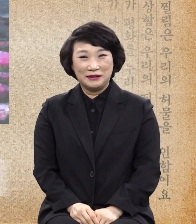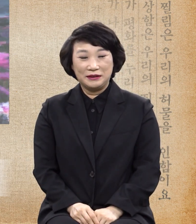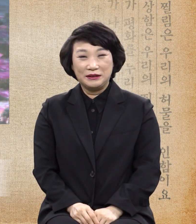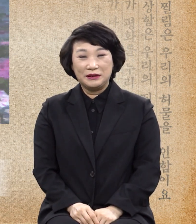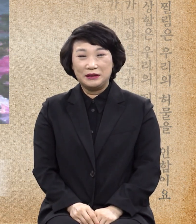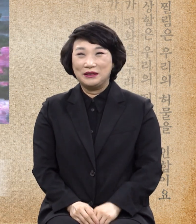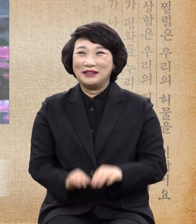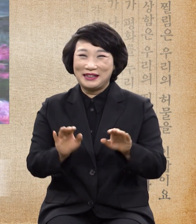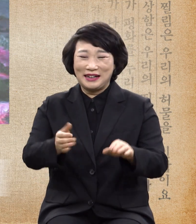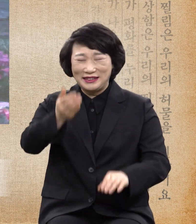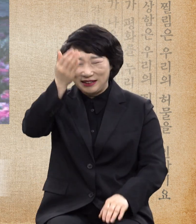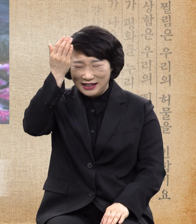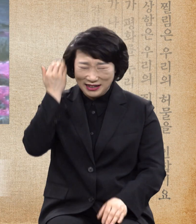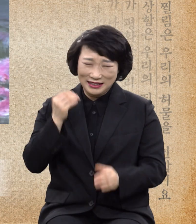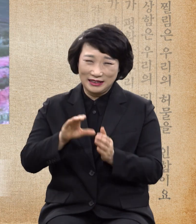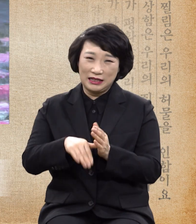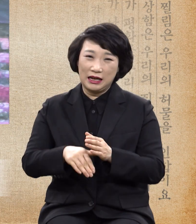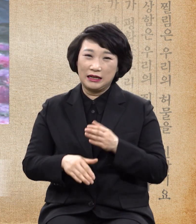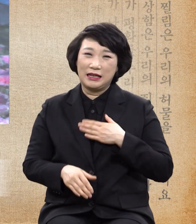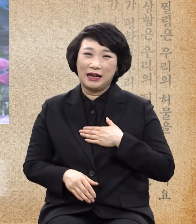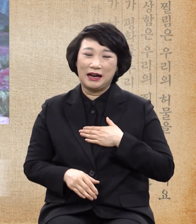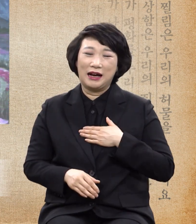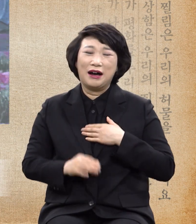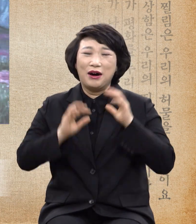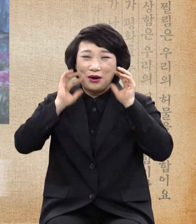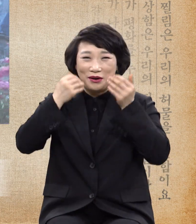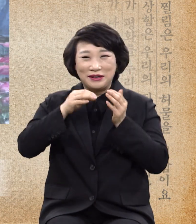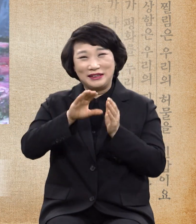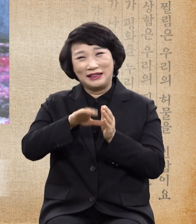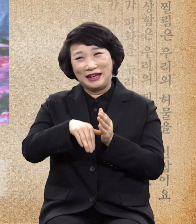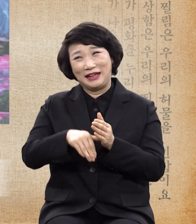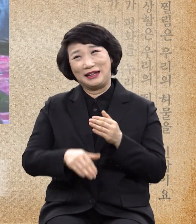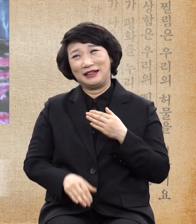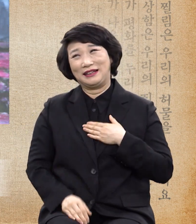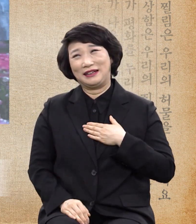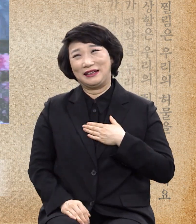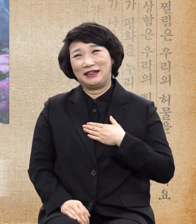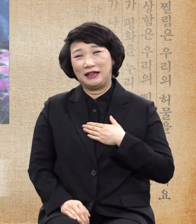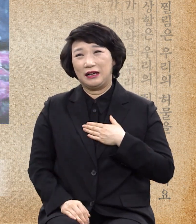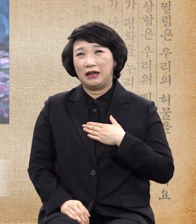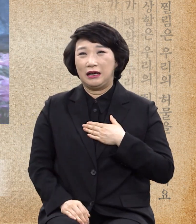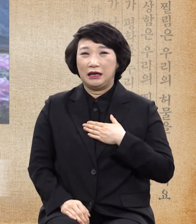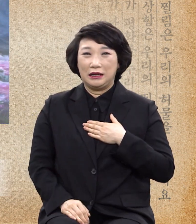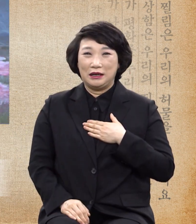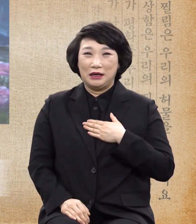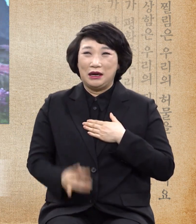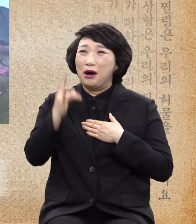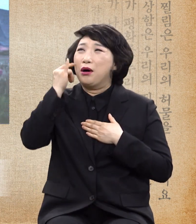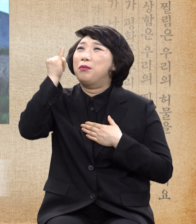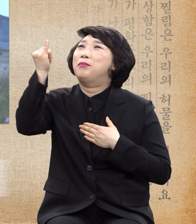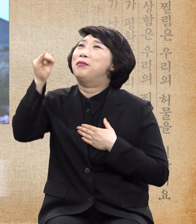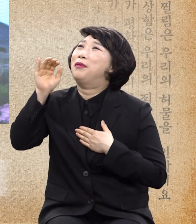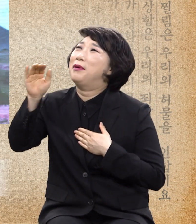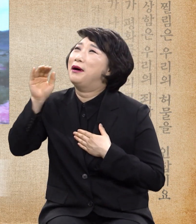제가 어렸을때 엄마 왜